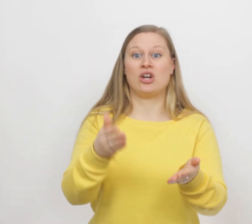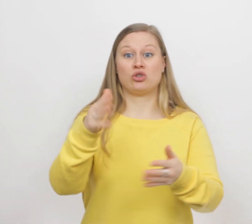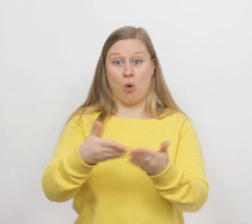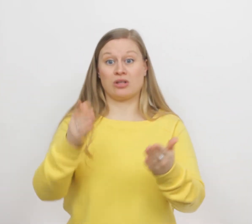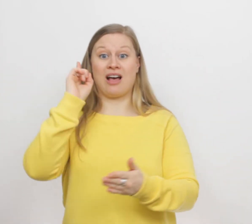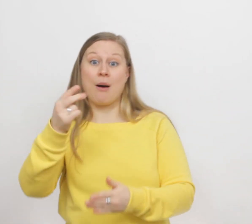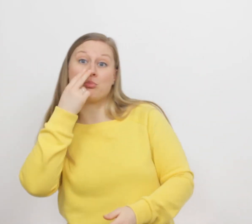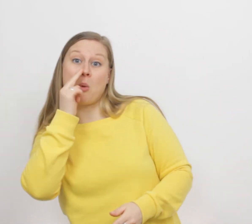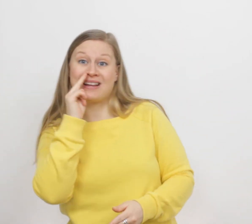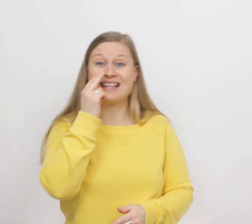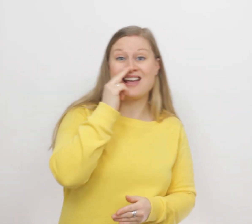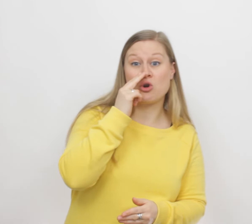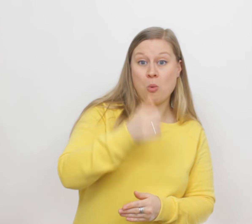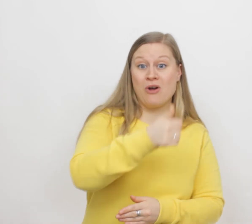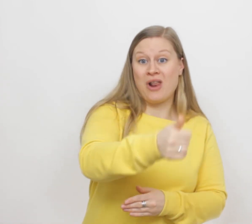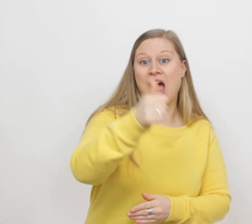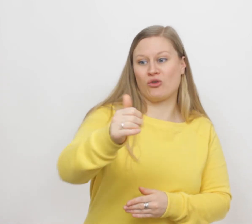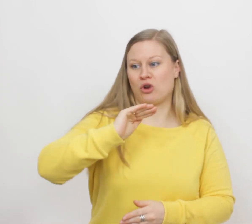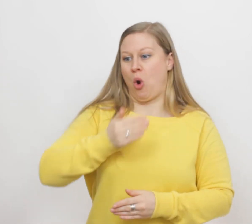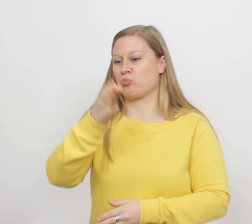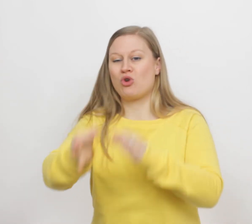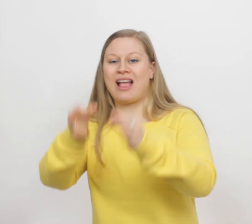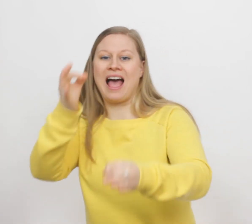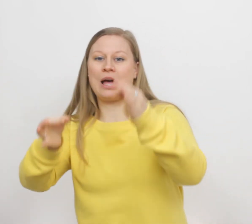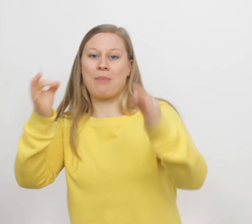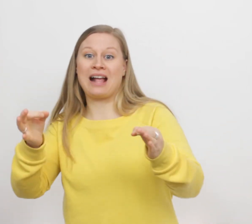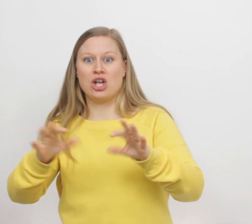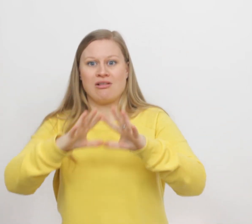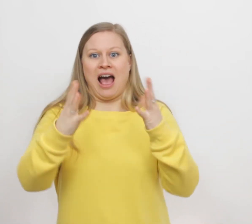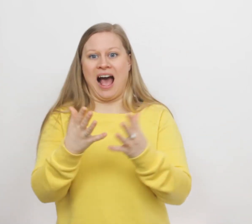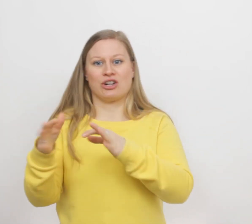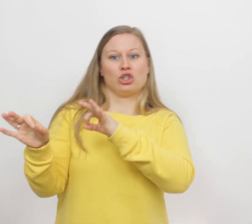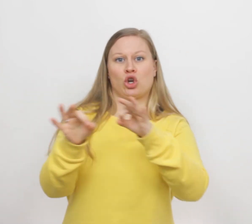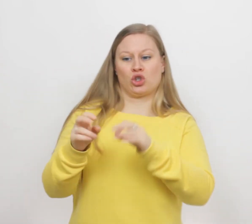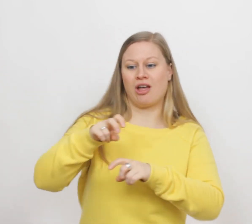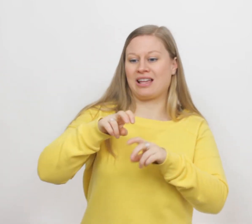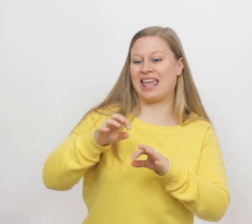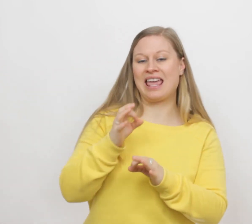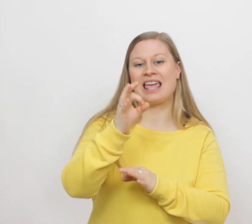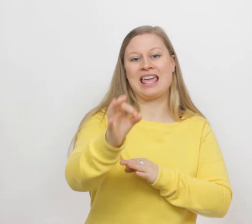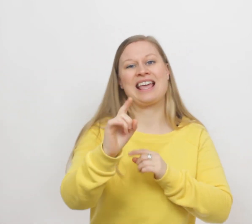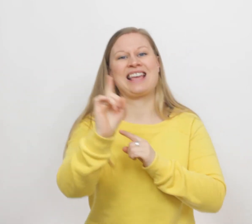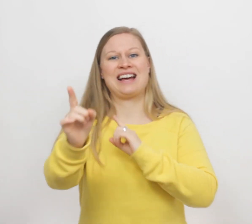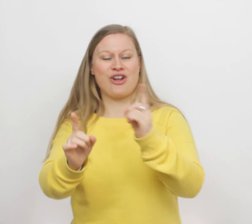ze mocht hem gaan proberen. Om elk weer op zijn eigen plek, op aarde terug te keren.